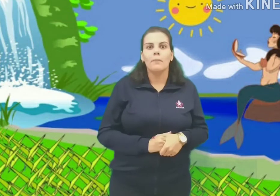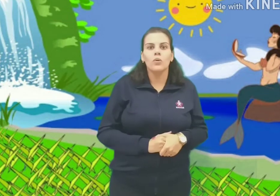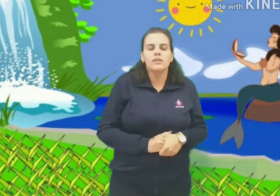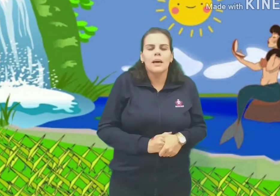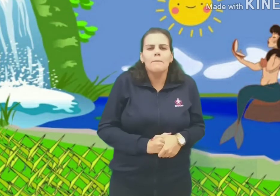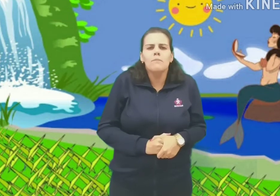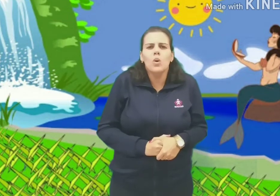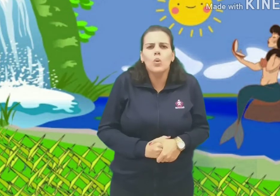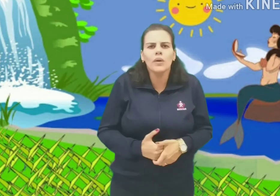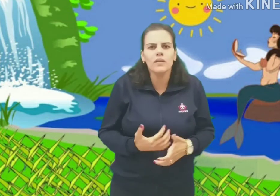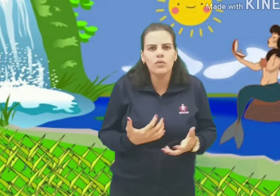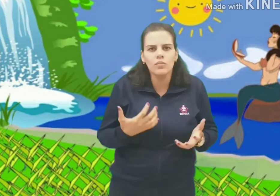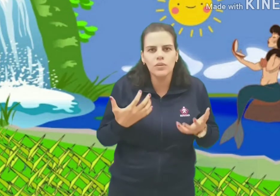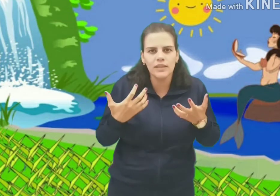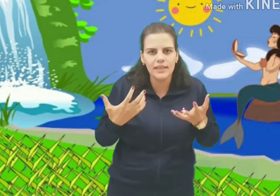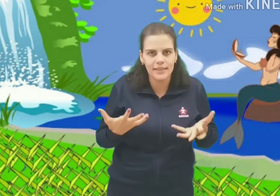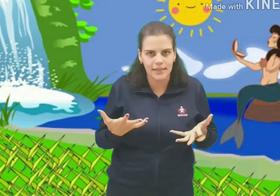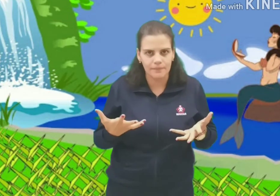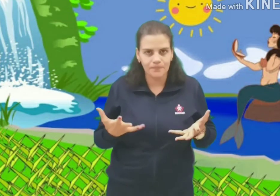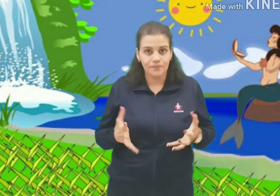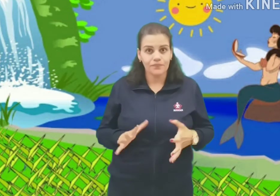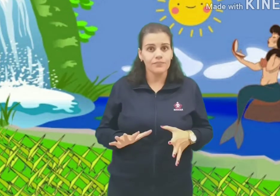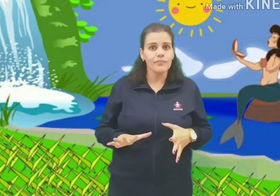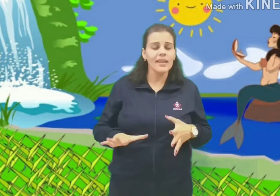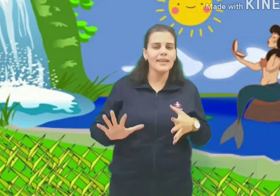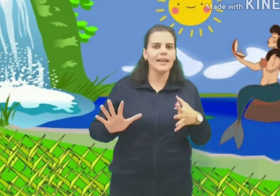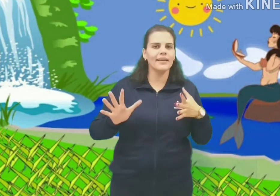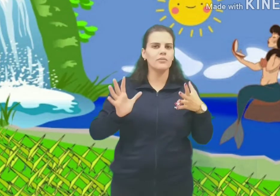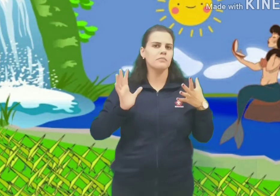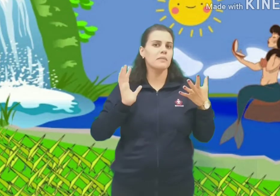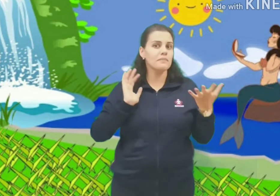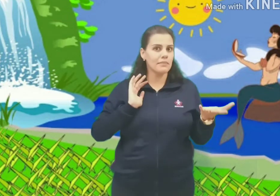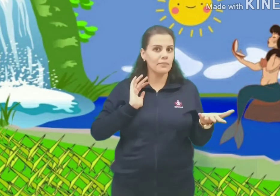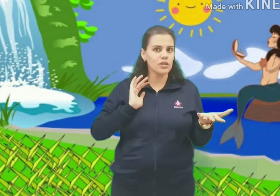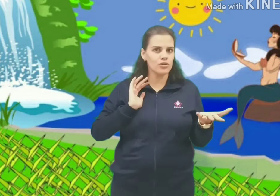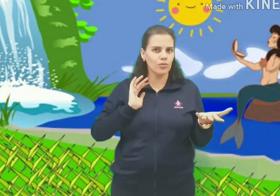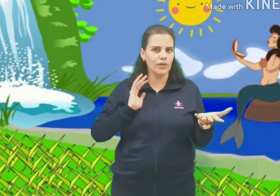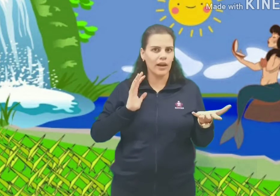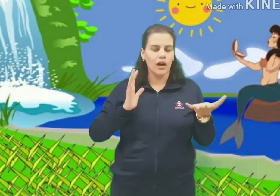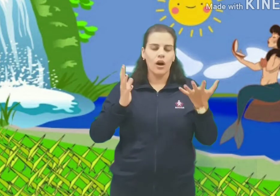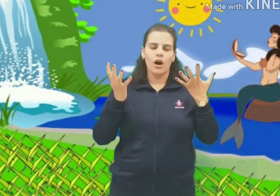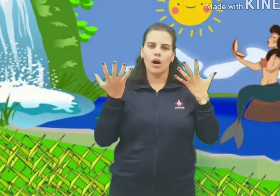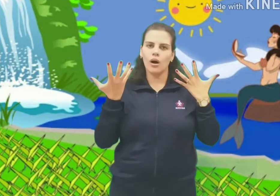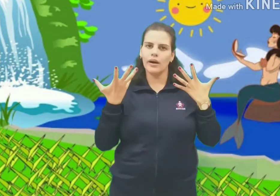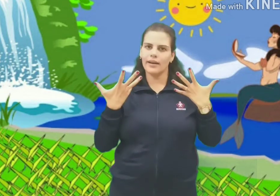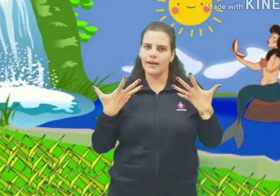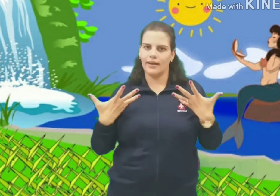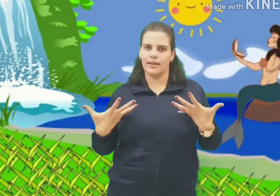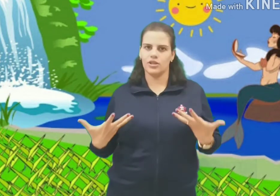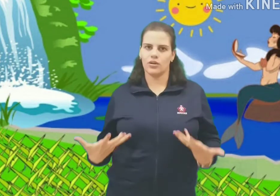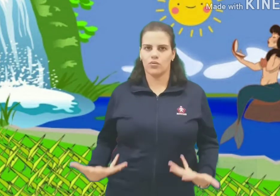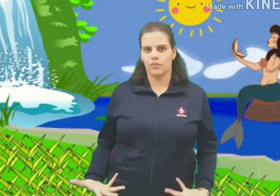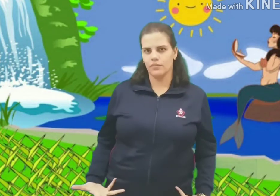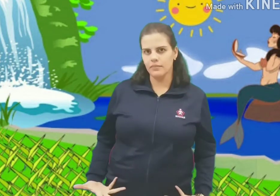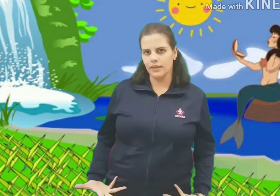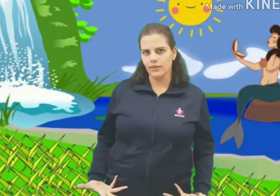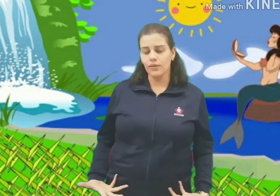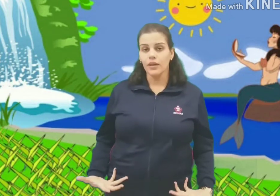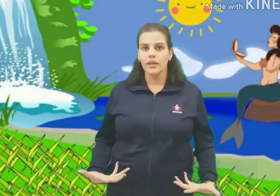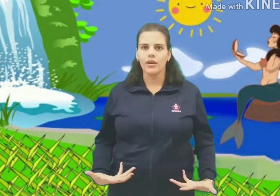moça muito bonita e ela era uma mistura. Ora, ela tinha corpo humano e